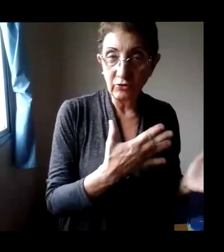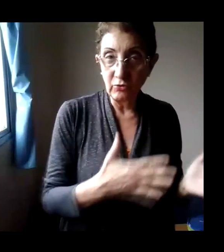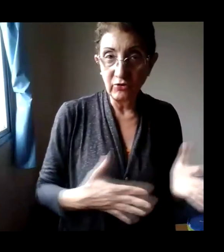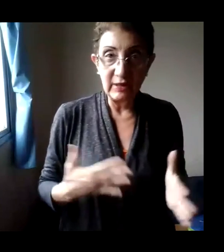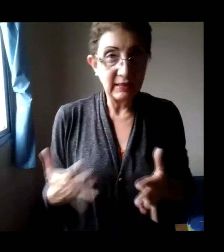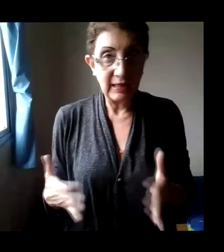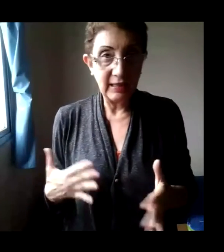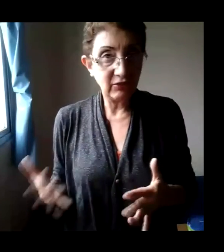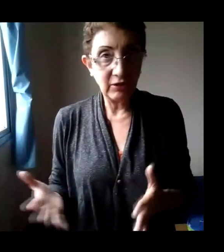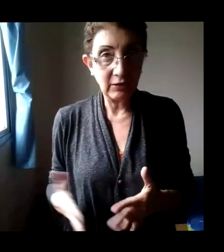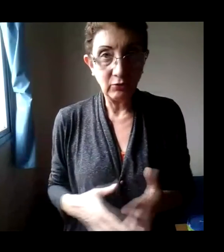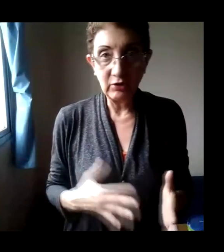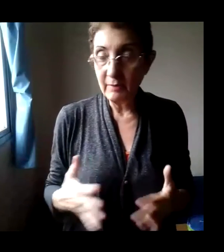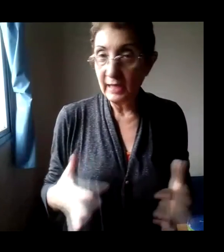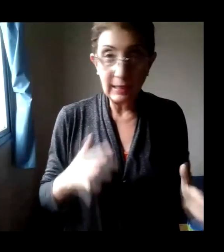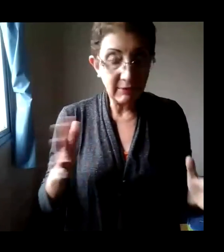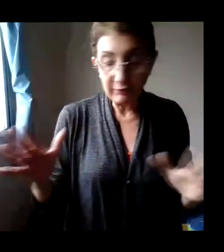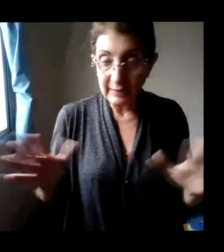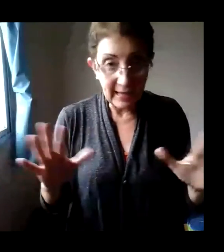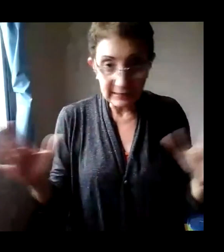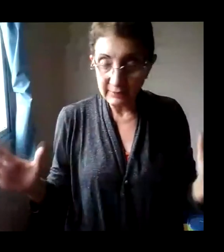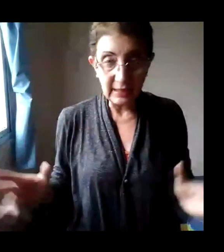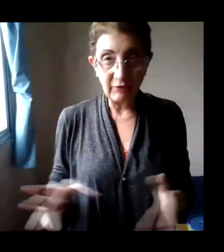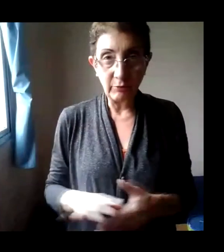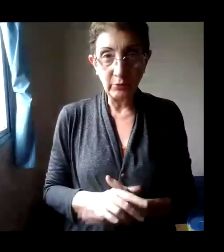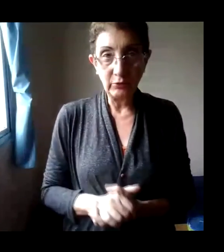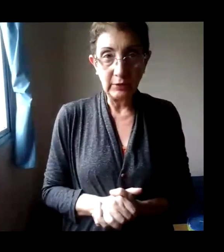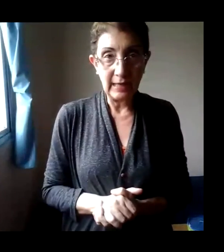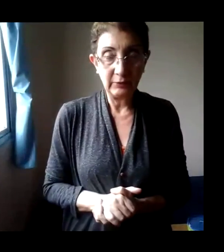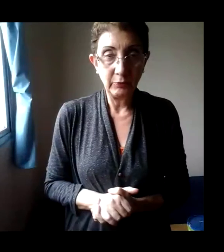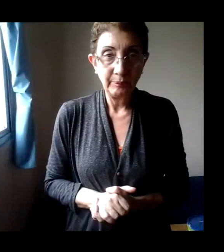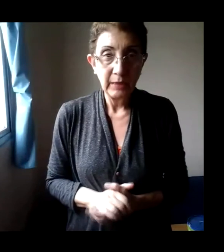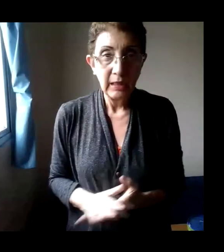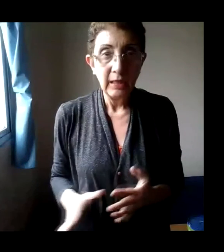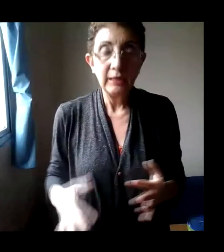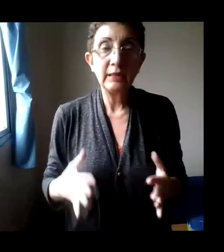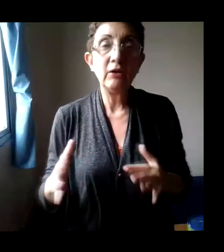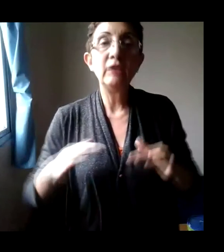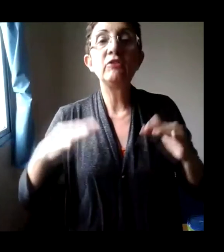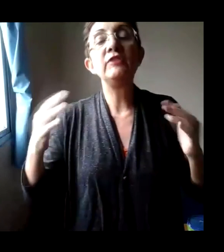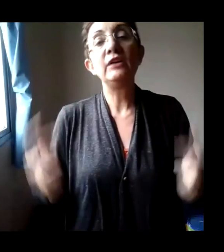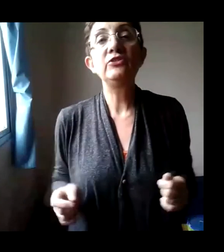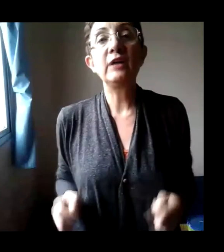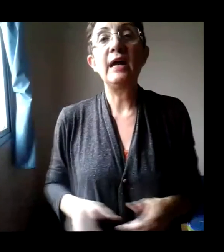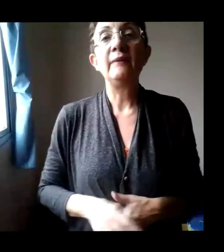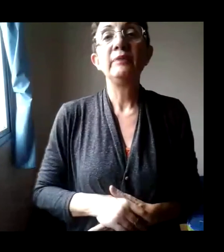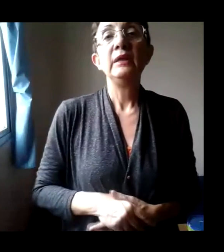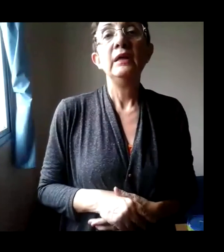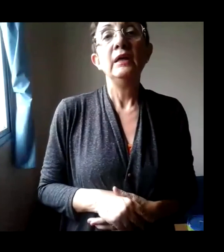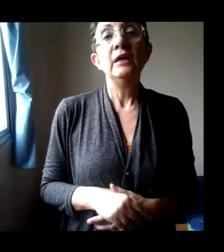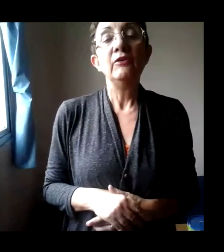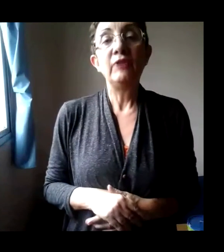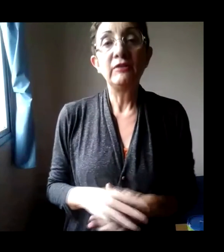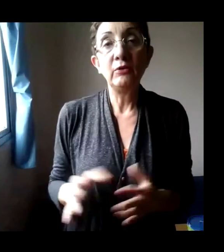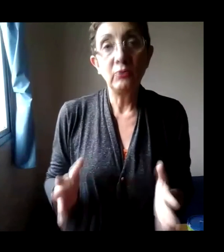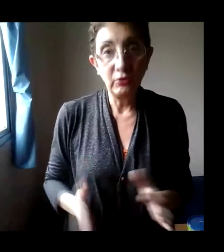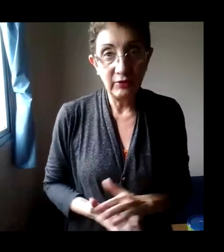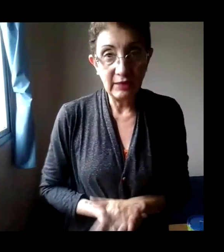cursos na internet gratuitos, mas nada me dava o pulo do gato. Então resolvi arriscar fazer o curso da